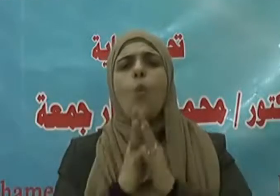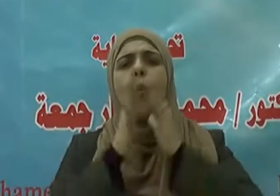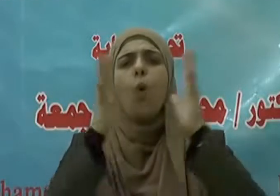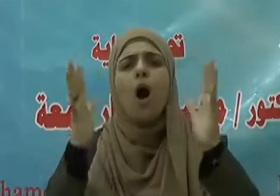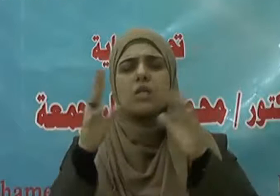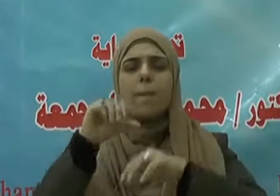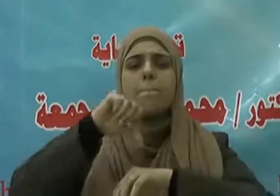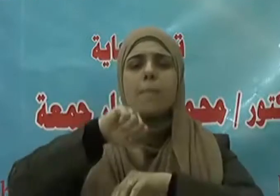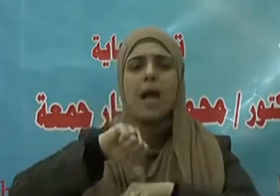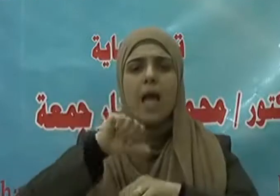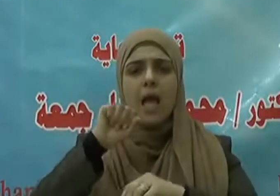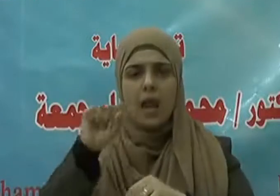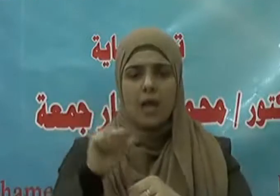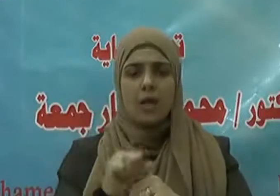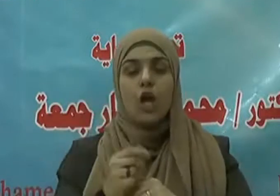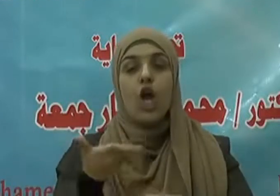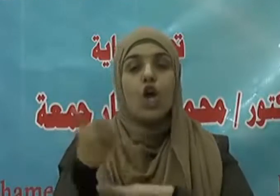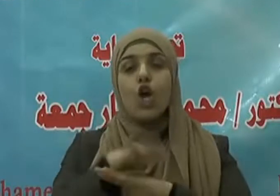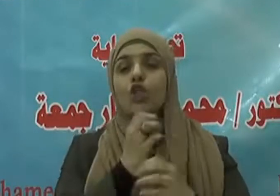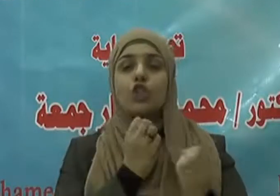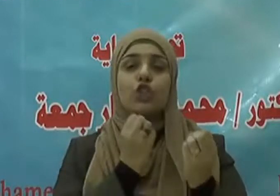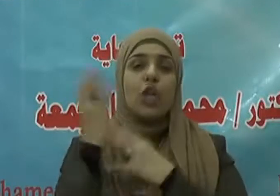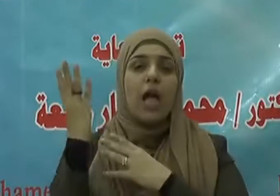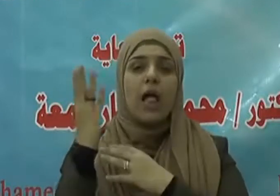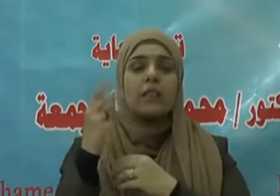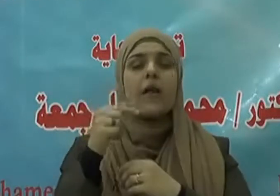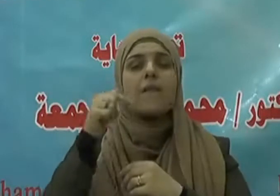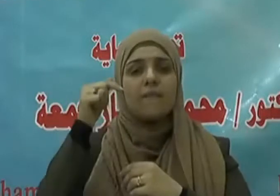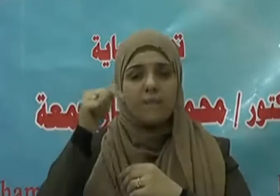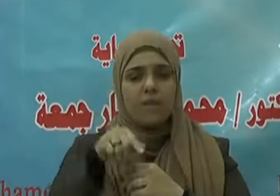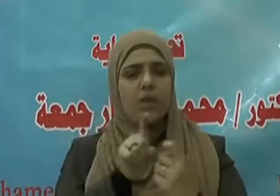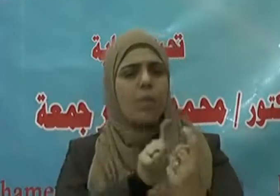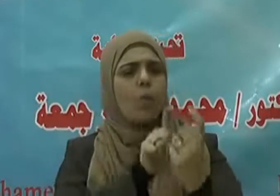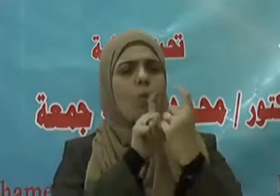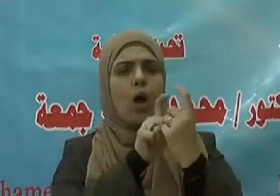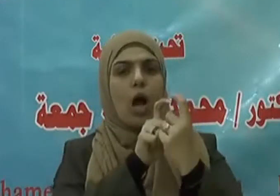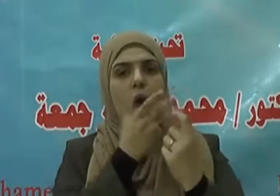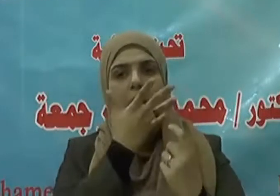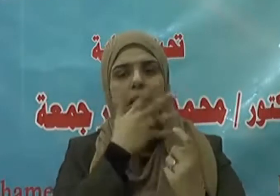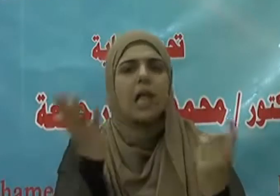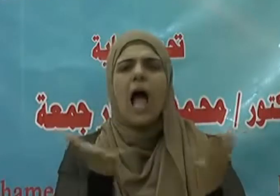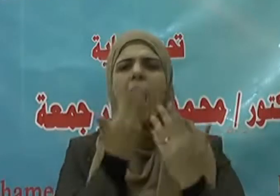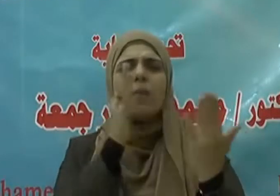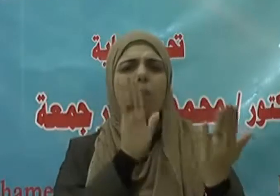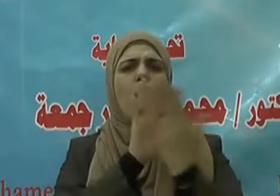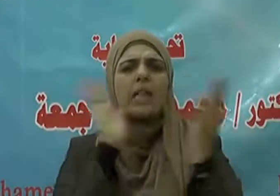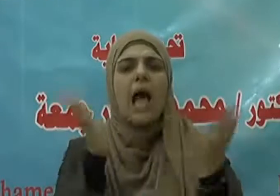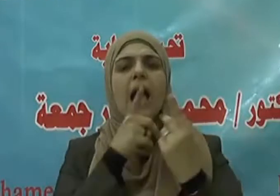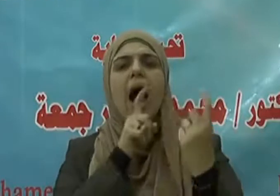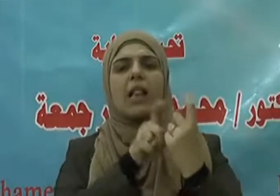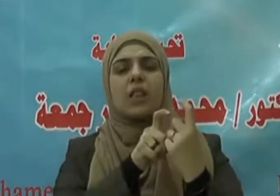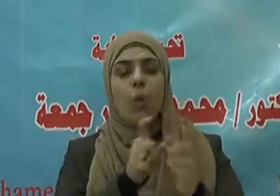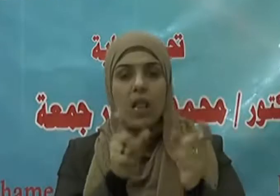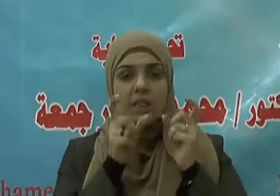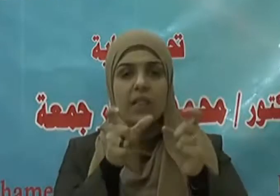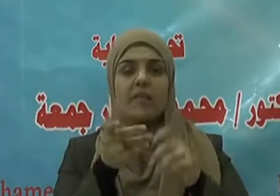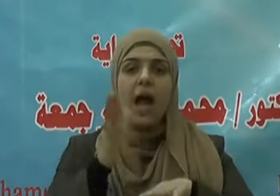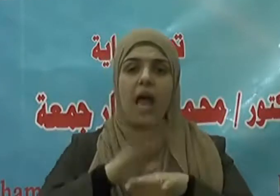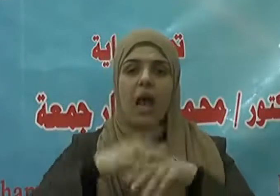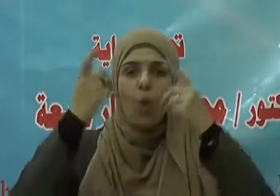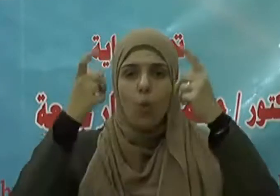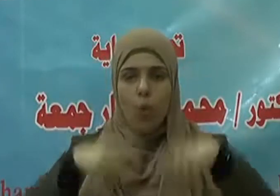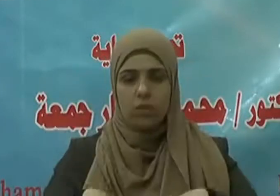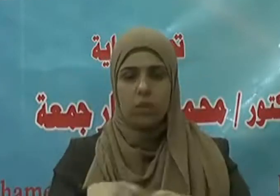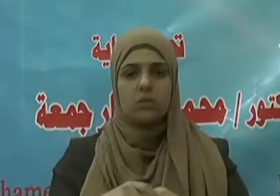القرصة ويأمنون من عذاب القبر وفتنته فقد قال رجل يا رسول الله